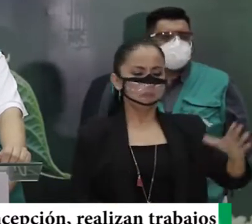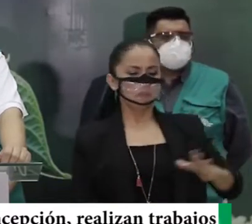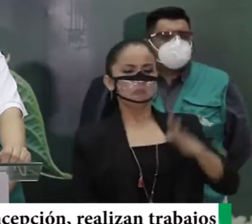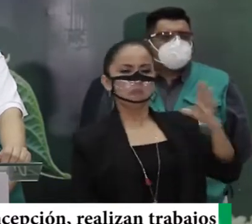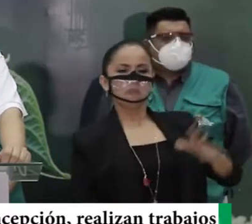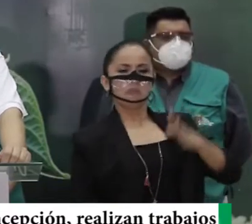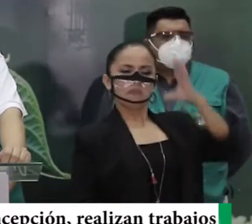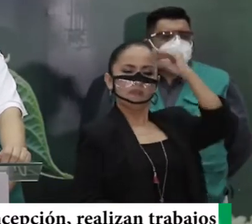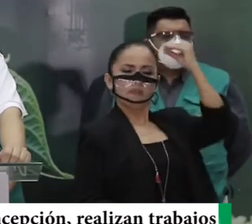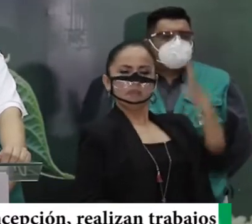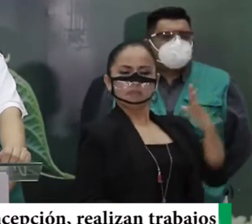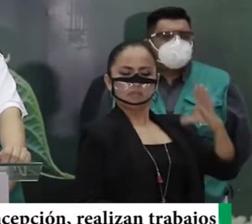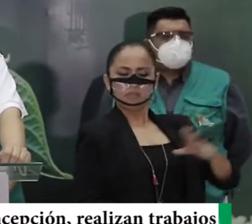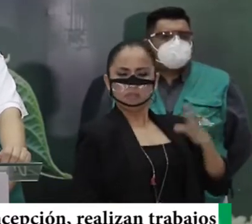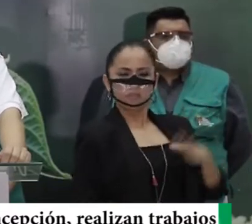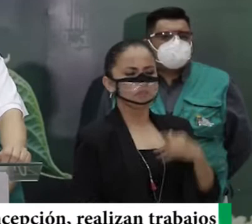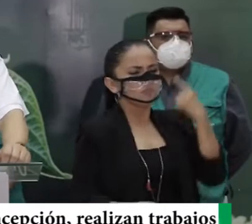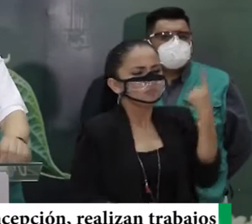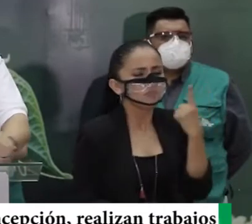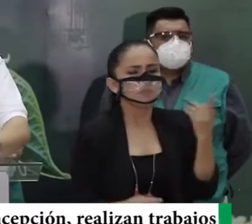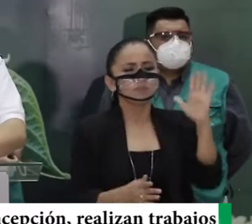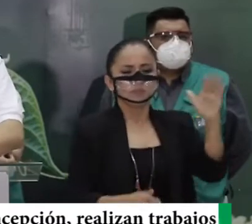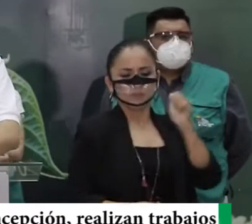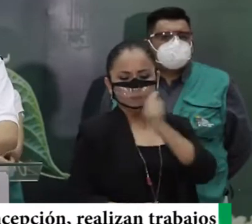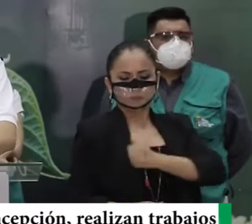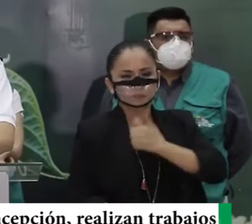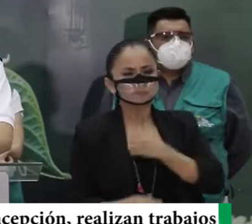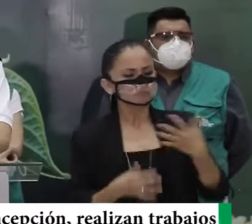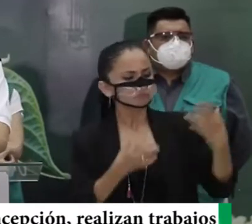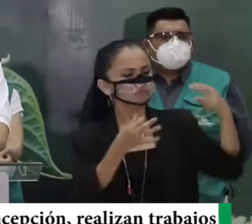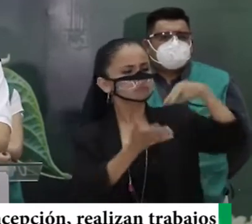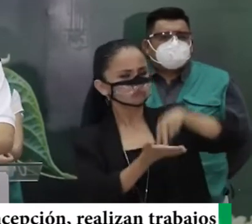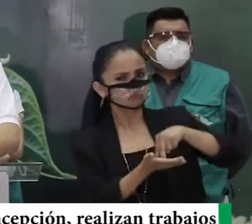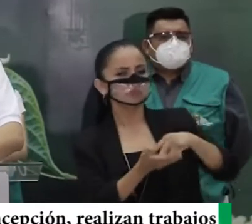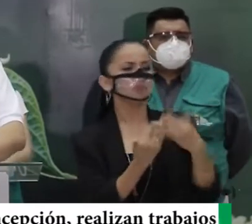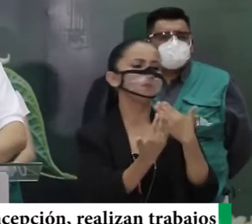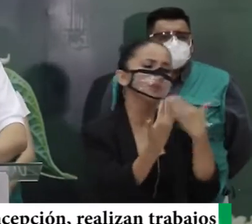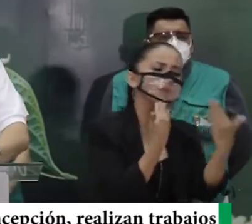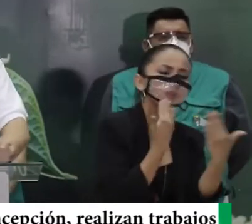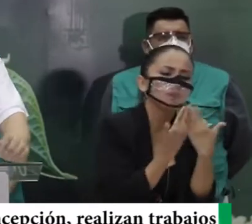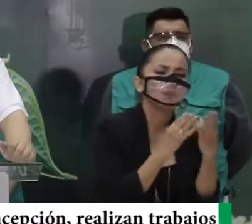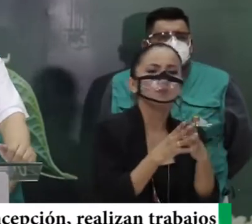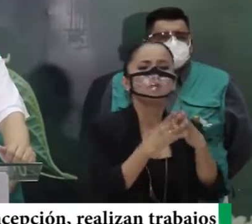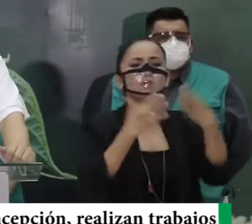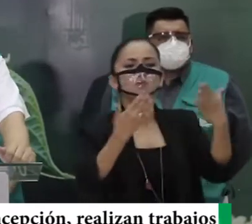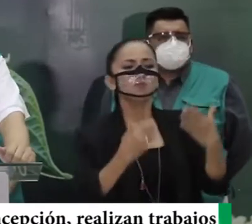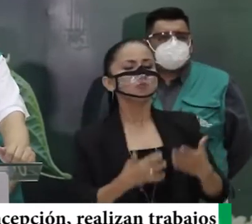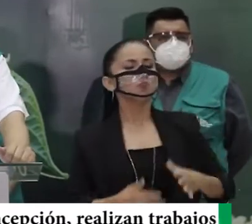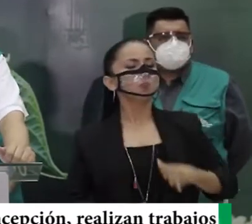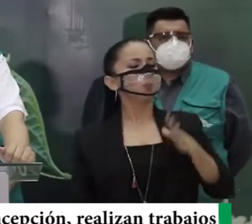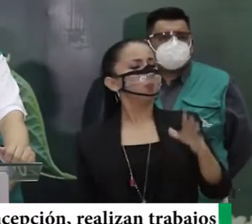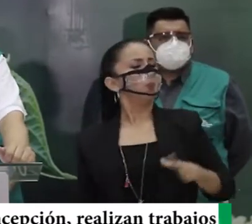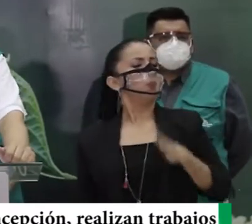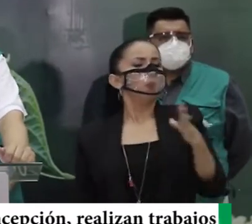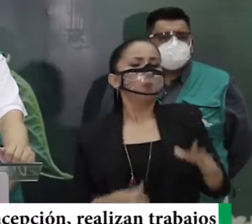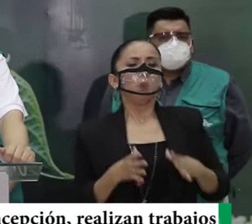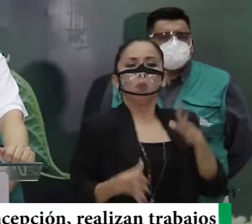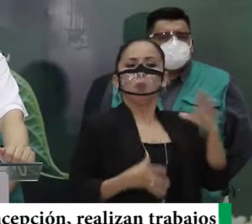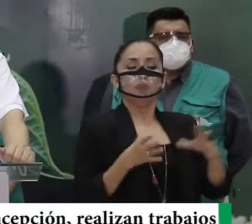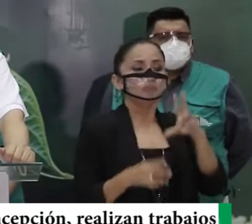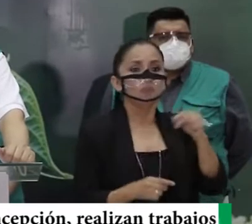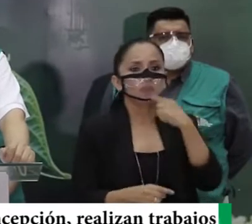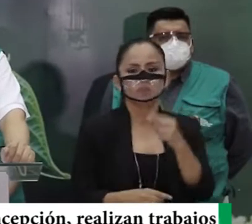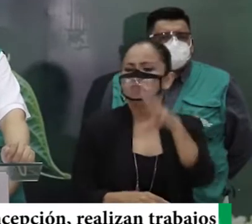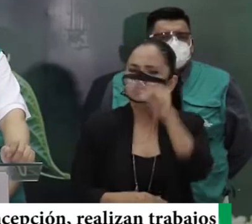que nos mostraba día a día en su actitud, con una conversación con mucha galantería, una persona que no le gustaba